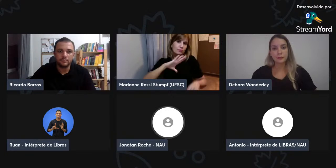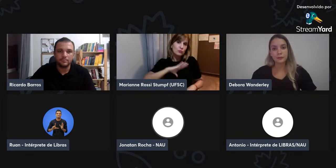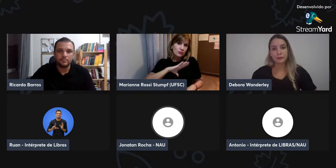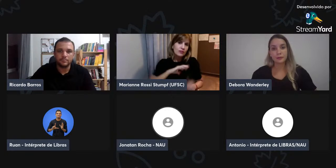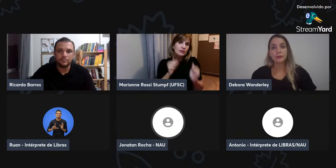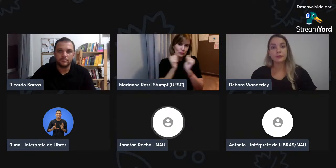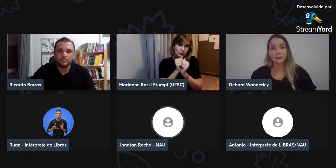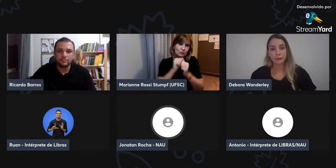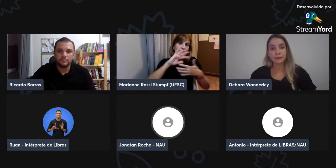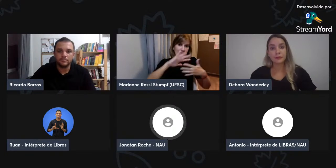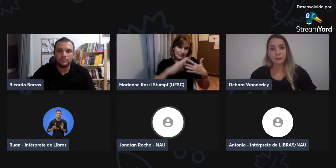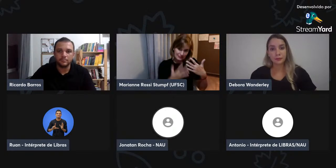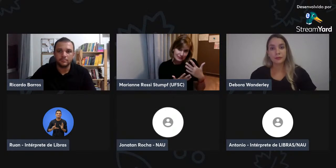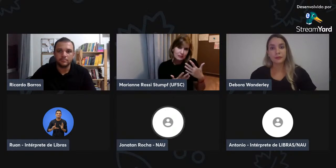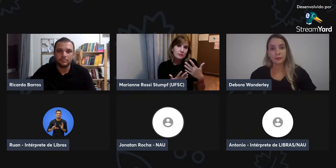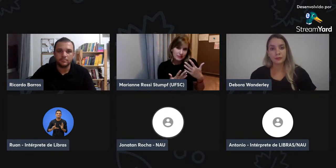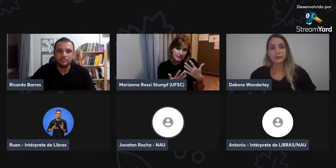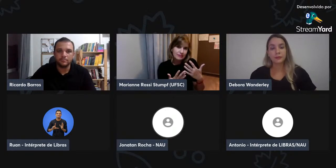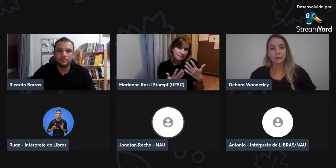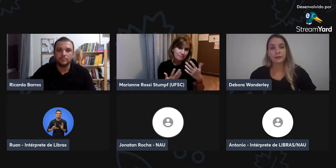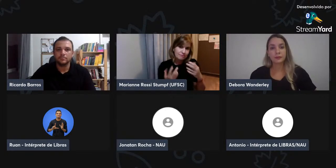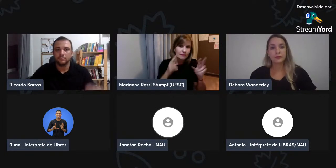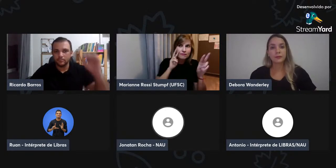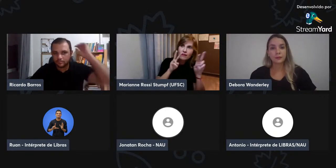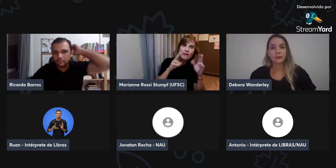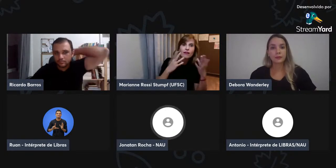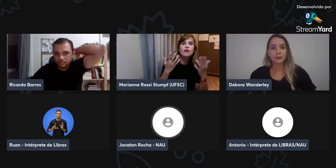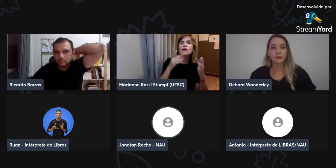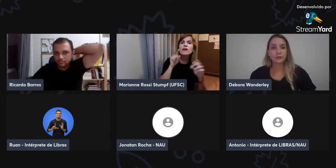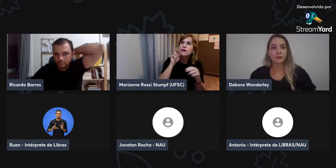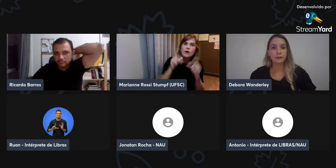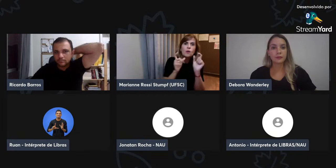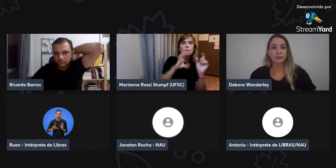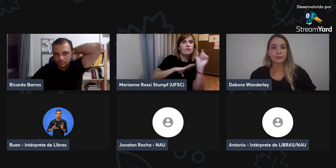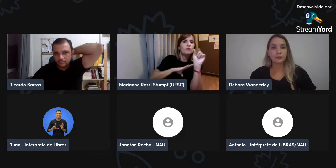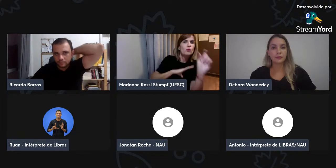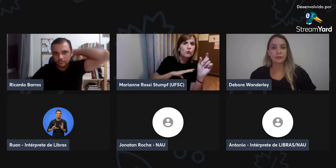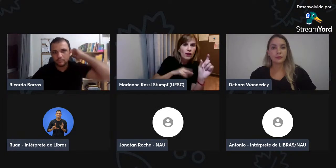Então, é importante ter esse ensino simultaneamente da Libras,